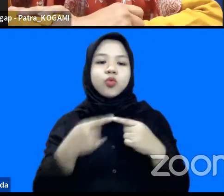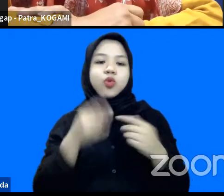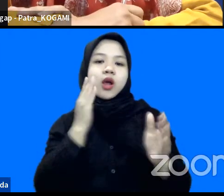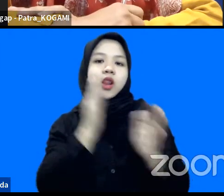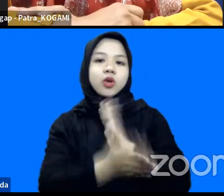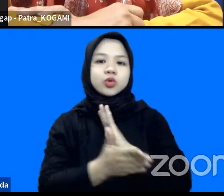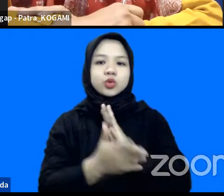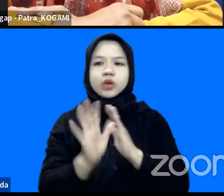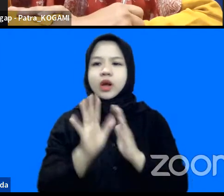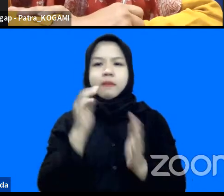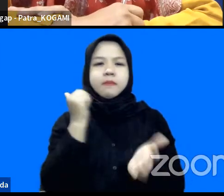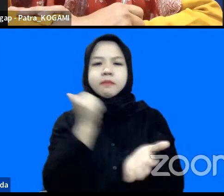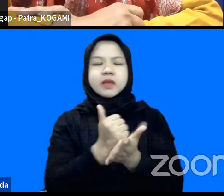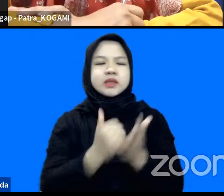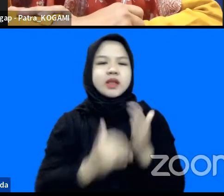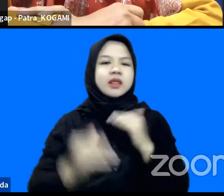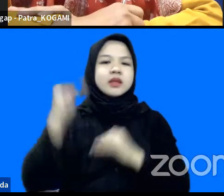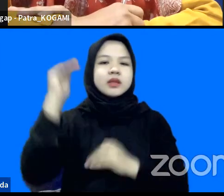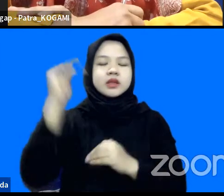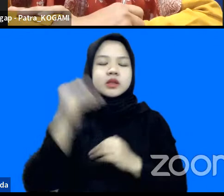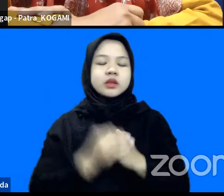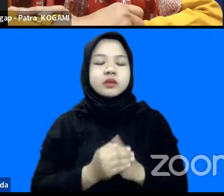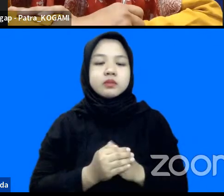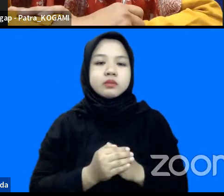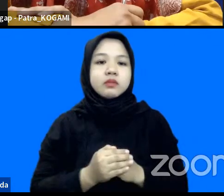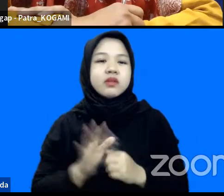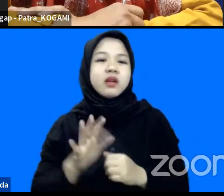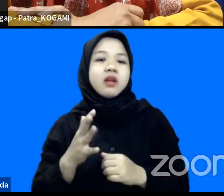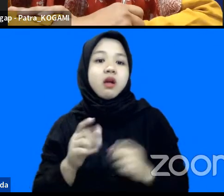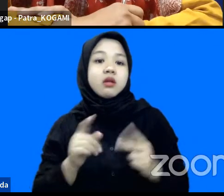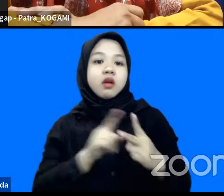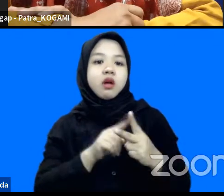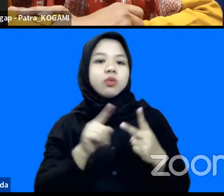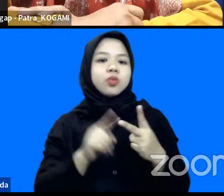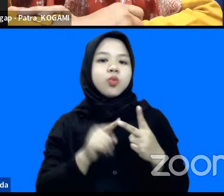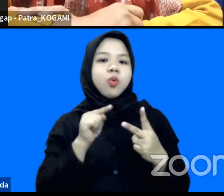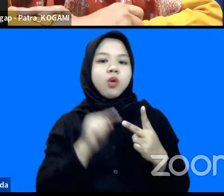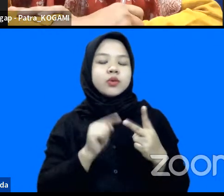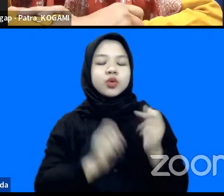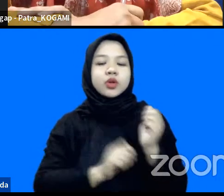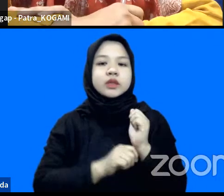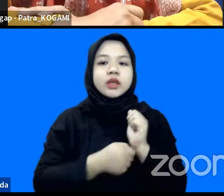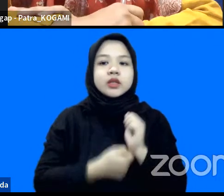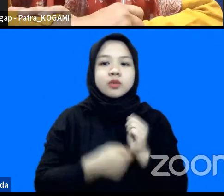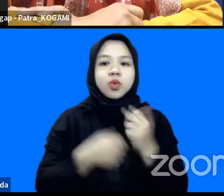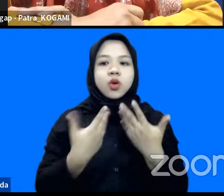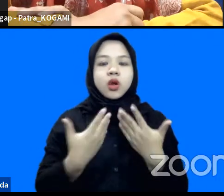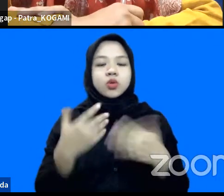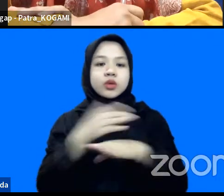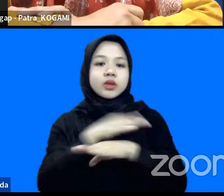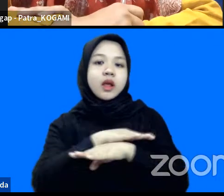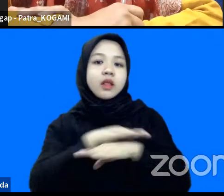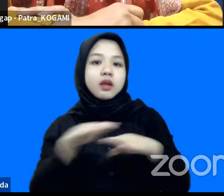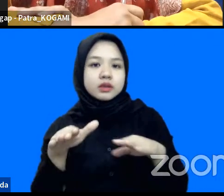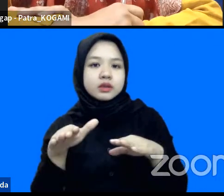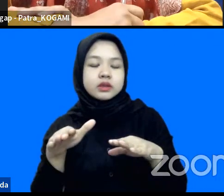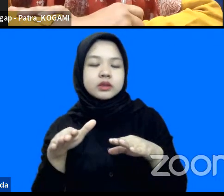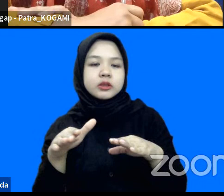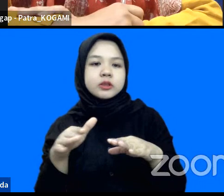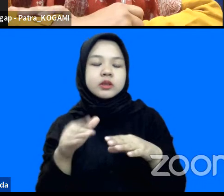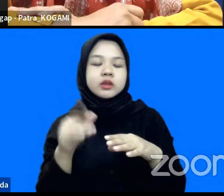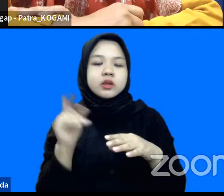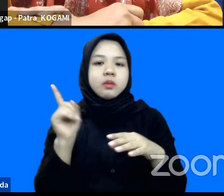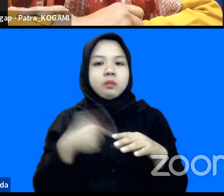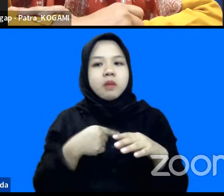ketidakpastian yang tinggi nah kadang-kadang dua hal ini itu diresponse atau diatasi diatasi dengan